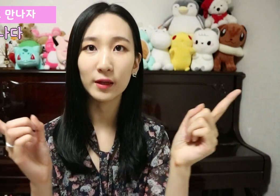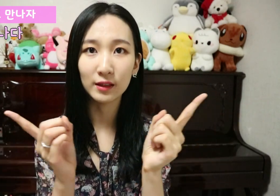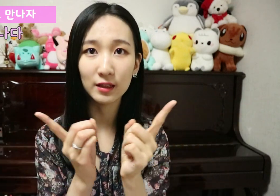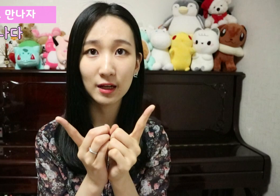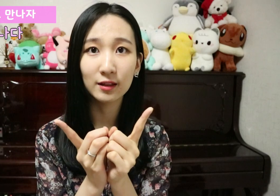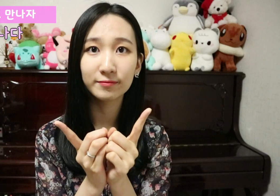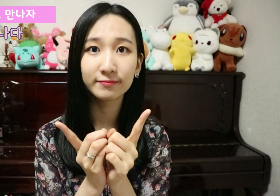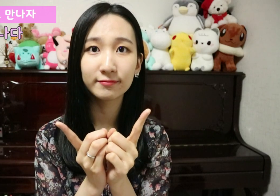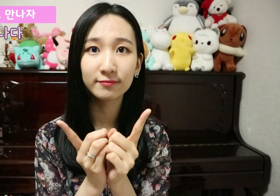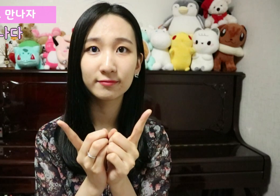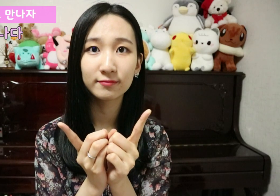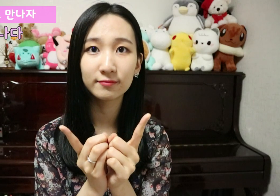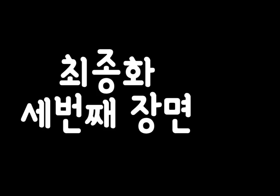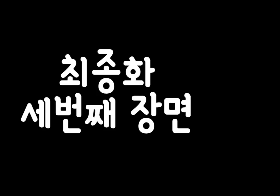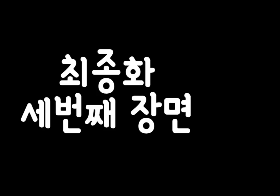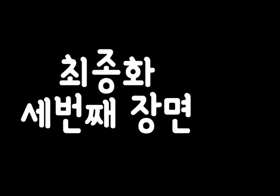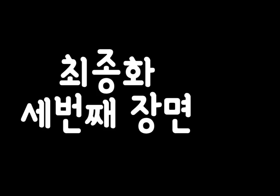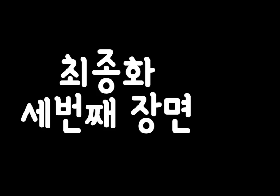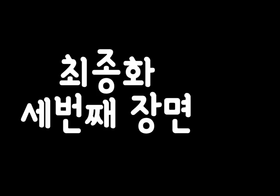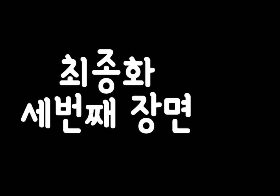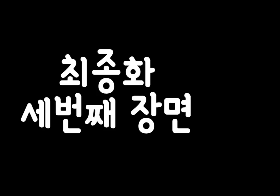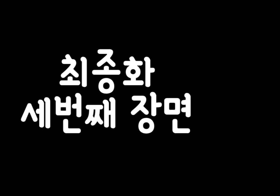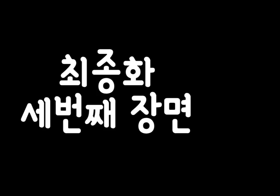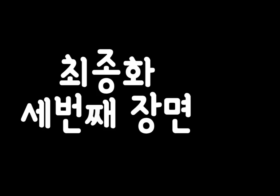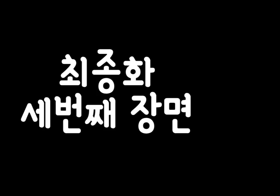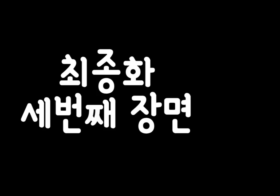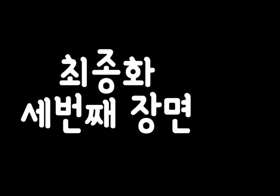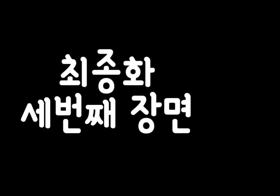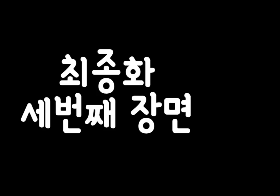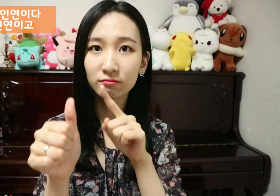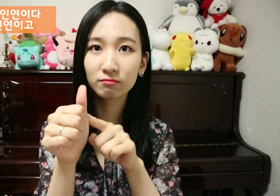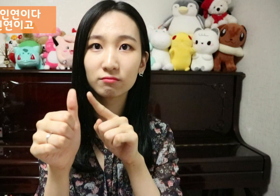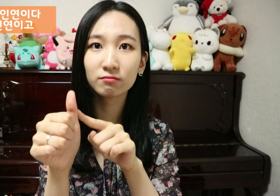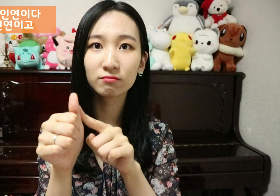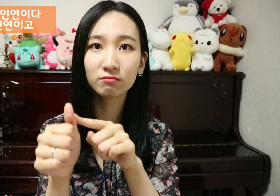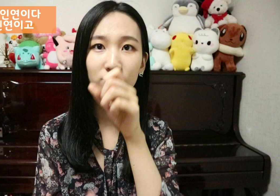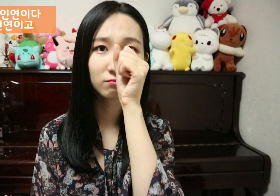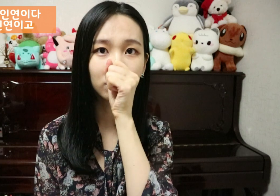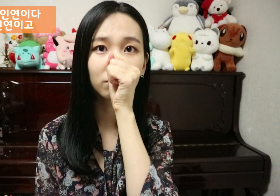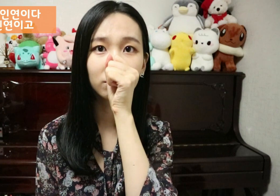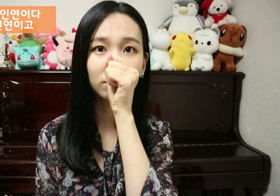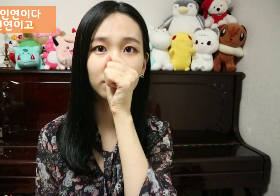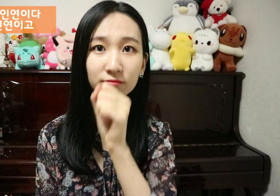만나자 고맙다 고맙다 고맙다 고맙다 일단 고맙다 고맙다